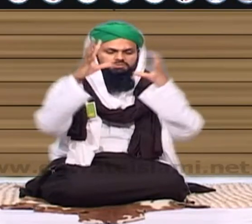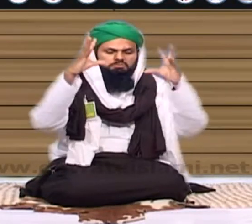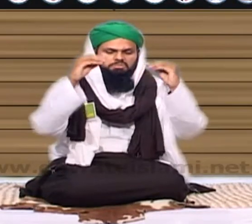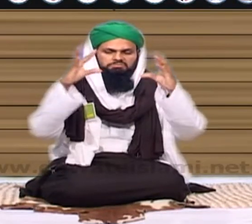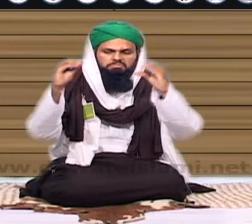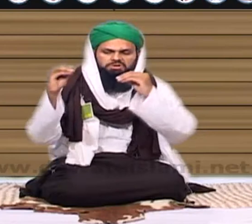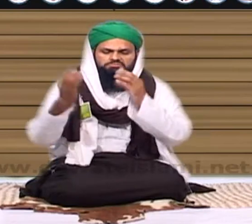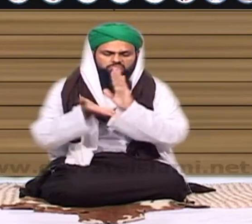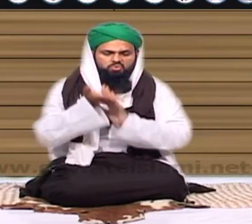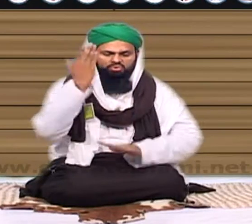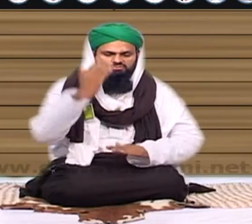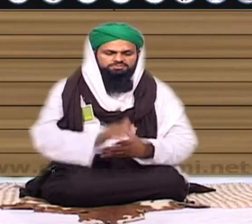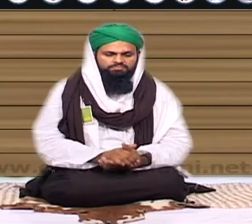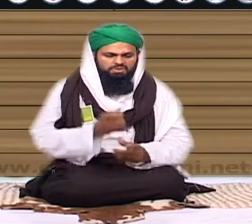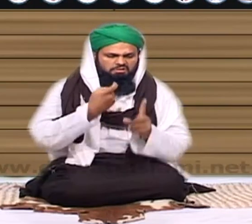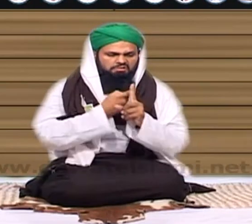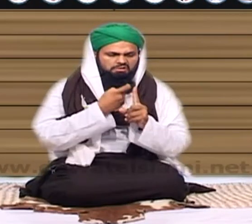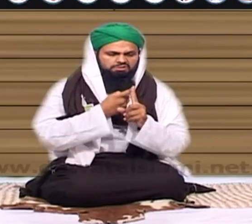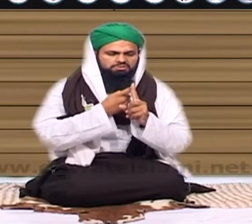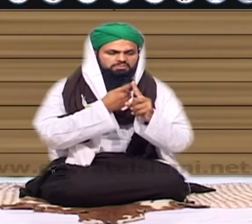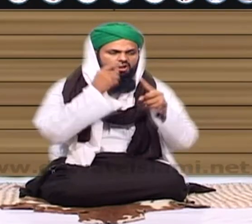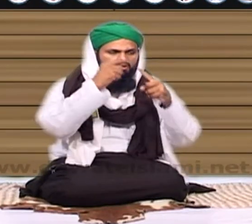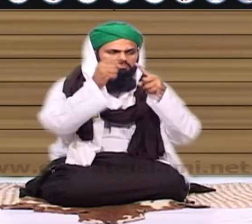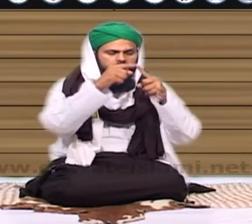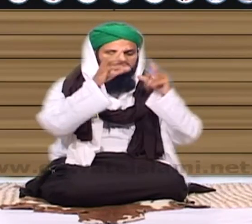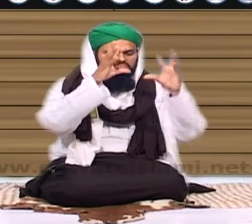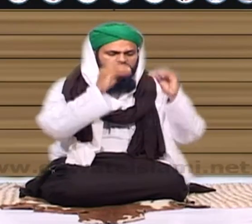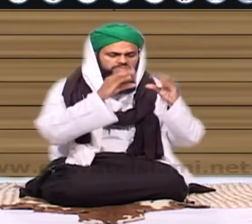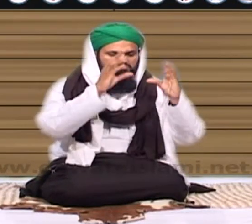موسم لوڈ شیرنگ بہت زیادہ ہوئی خوبصور کرا